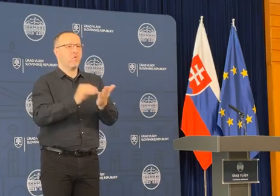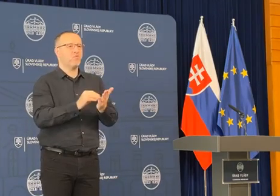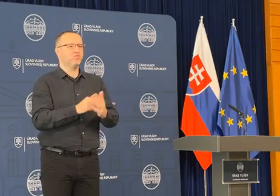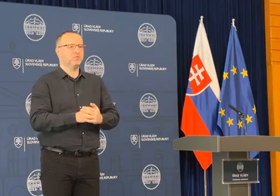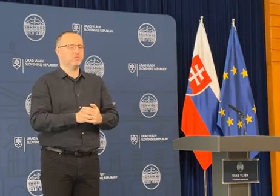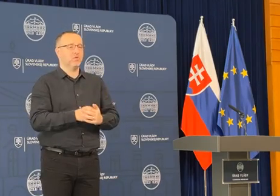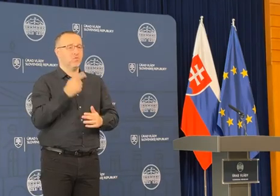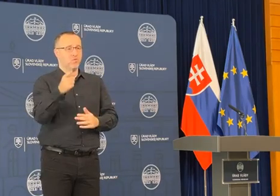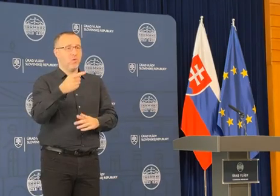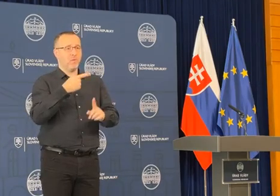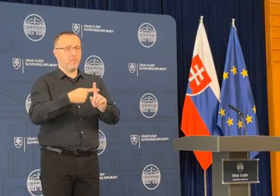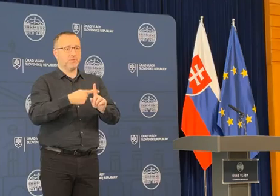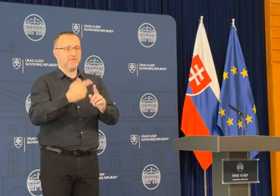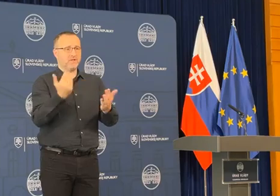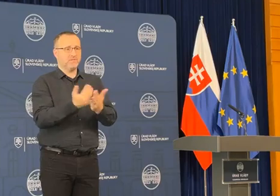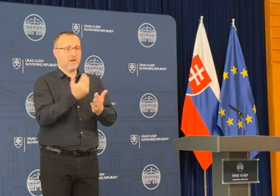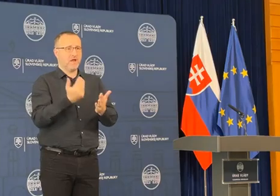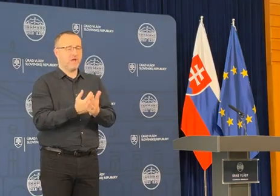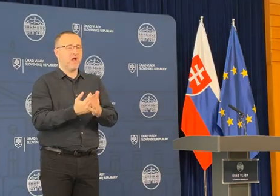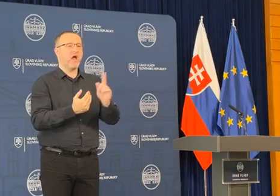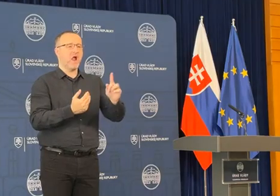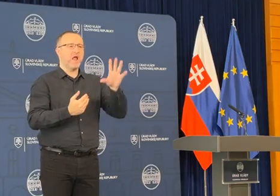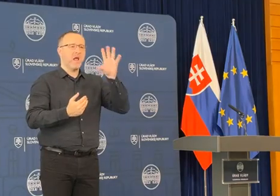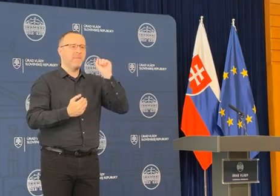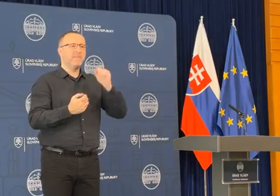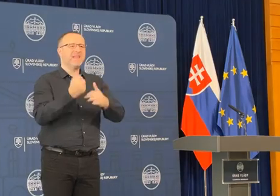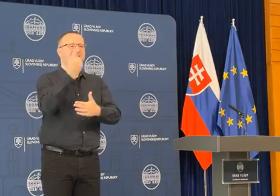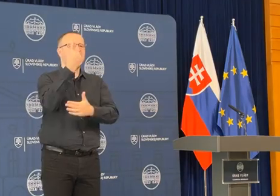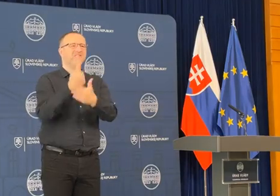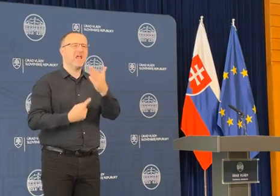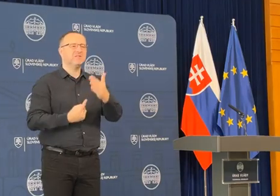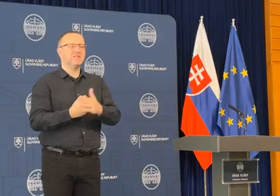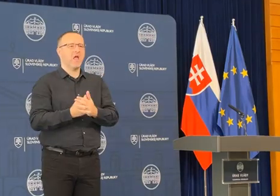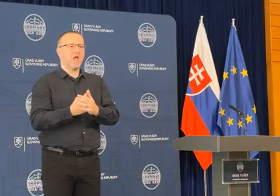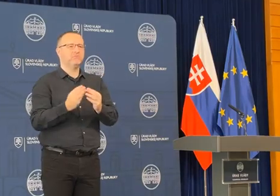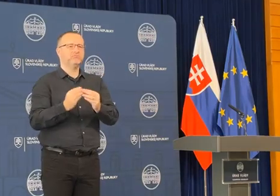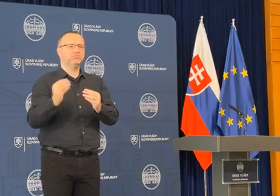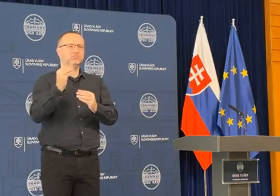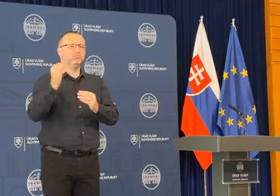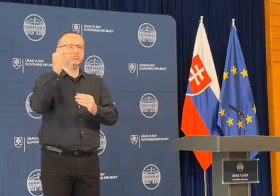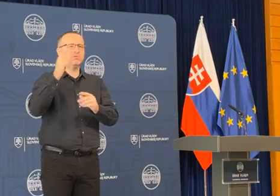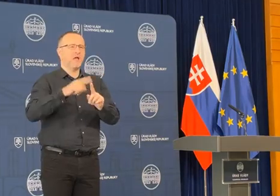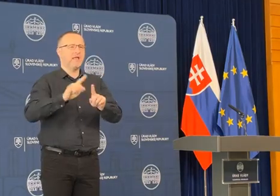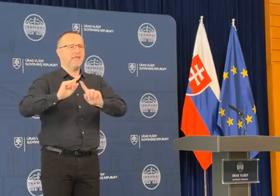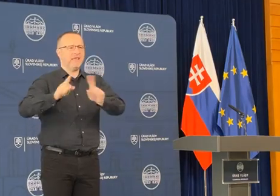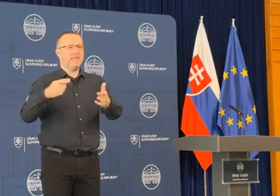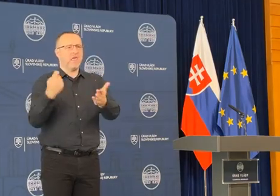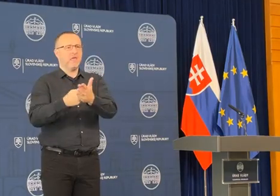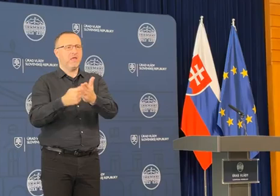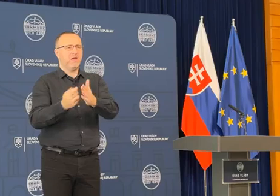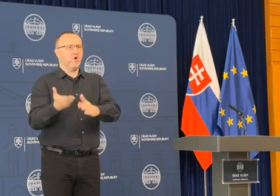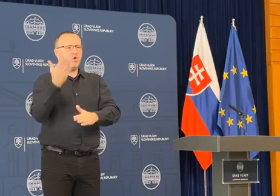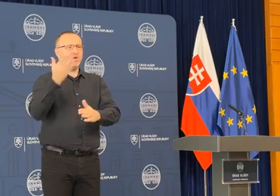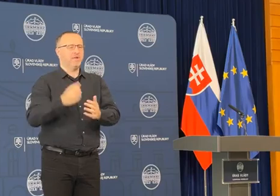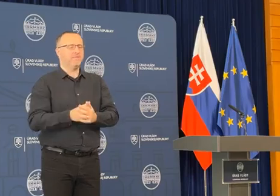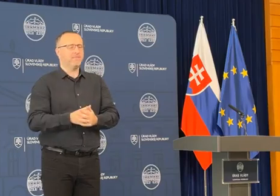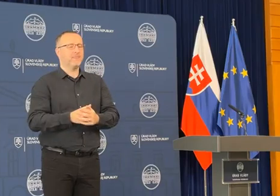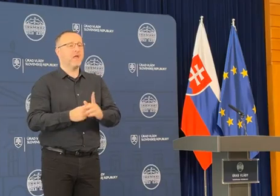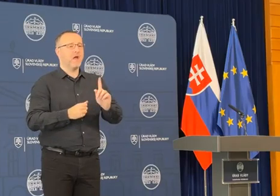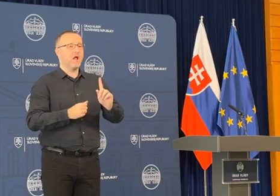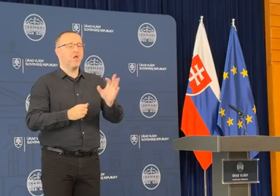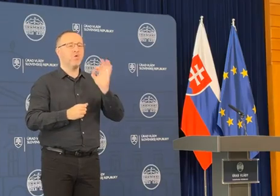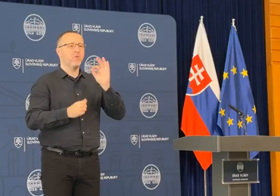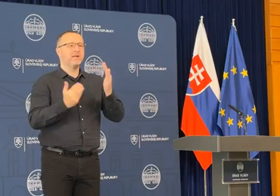pozitívna správa. Na druhej strane chápeme, že tá inflácia zvýšila aj iné vstupy. Ďalšou dobrou správou je, že tá